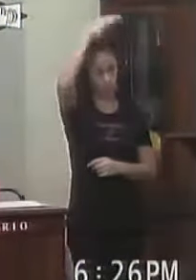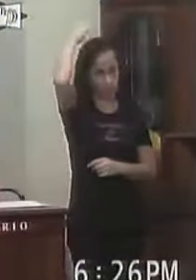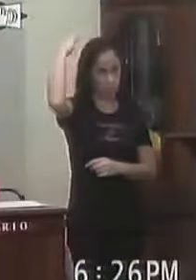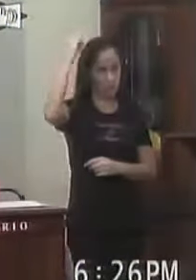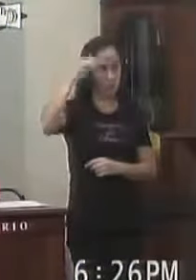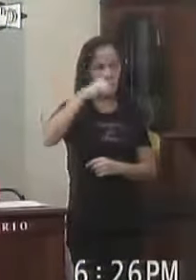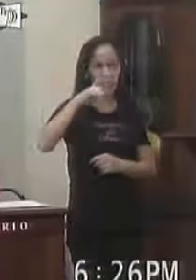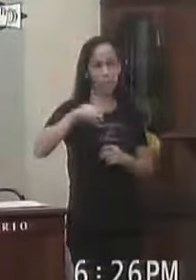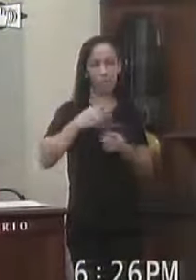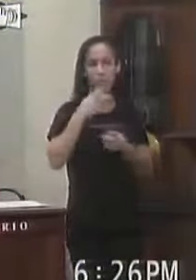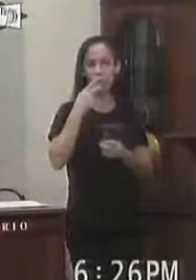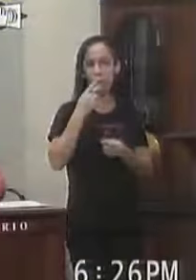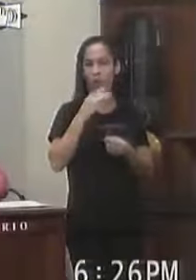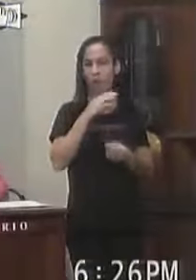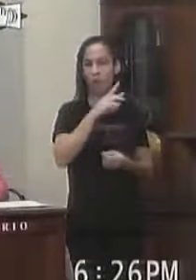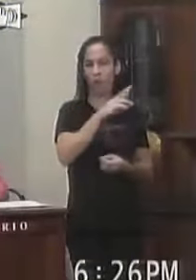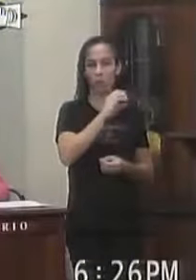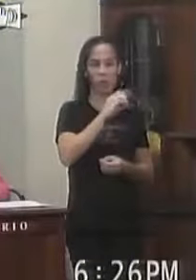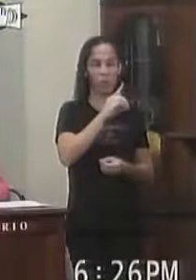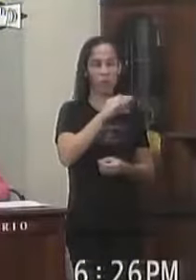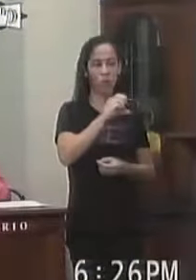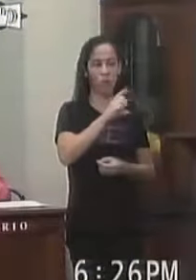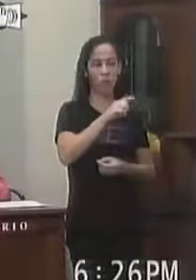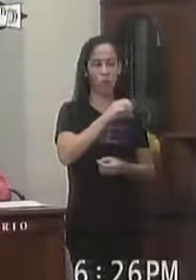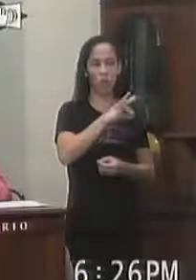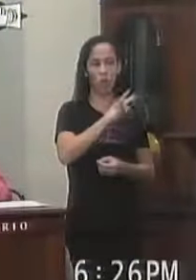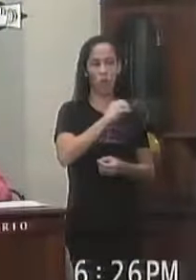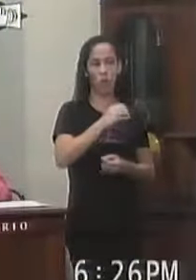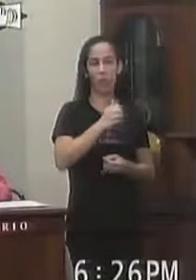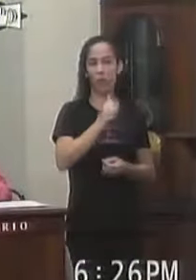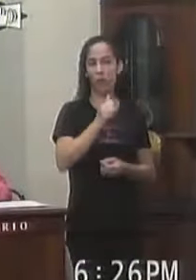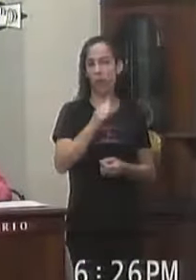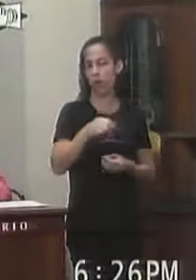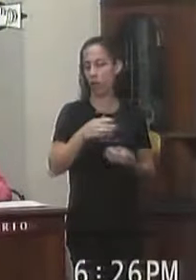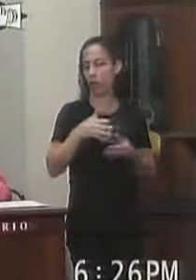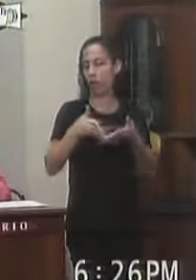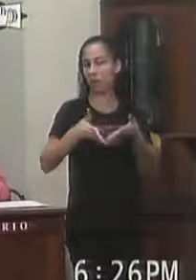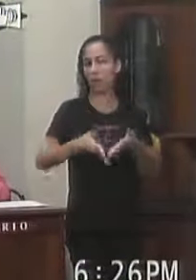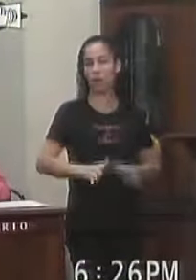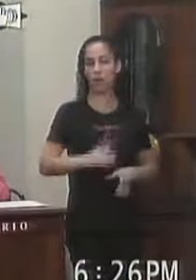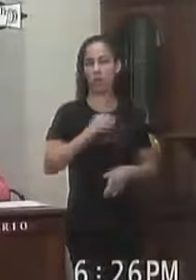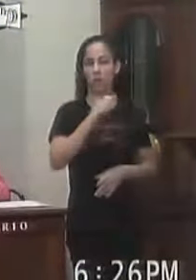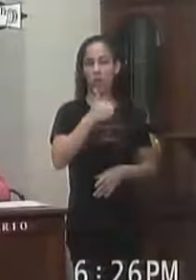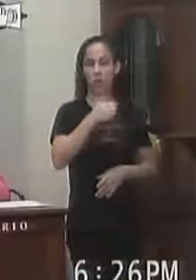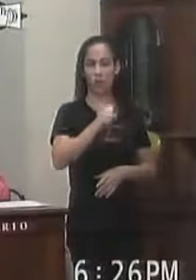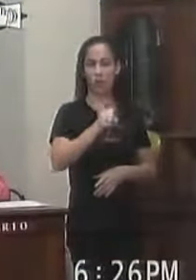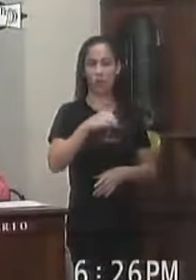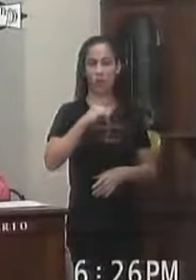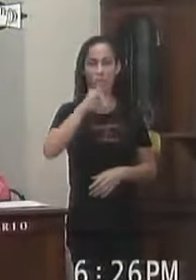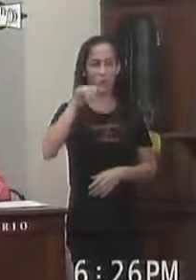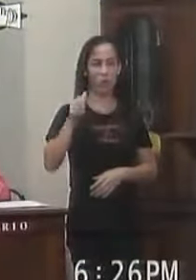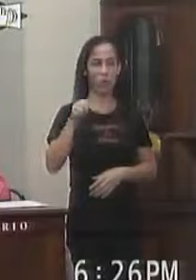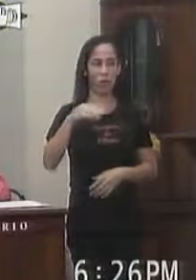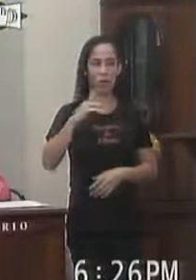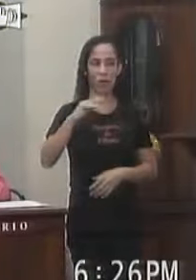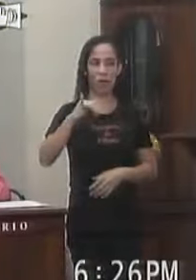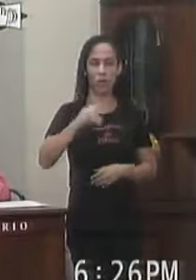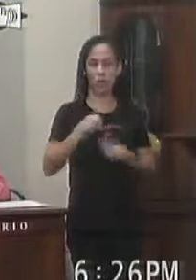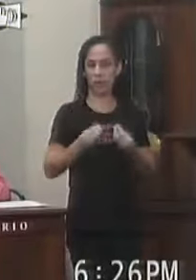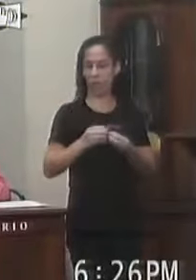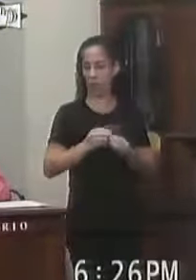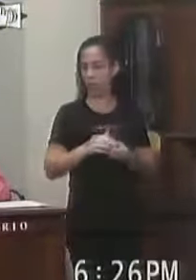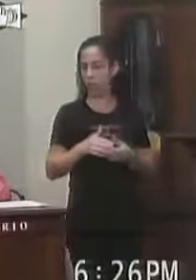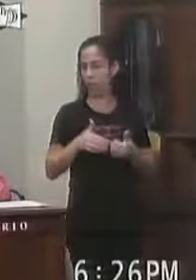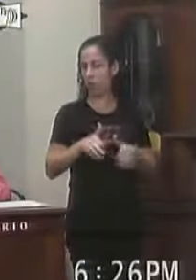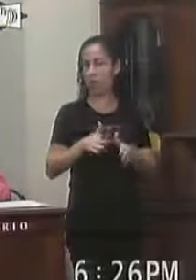Norífico De Benemérico Doutor Rodolfo Alves Miuard Nasceu em 18 de janeiro De 1895 No distrito De Santa Isabel Do Rio Preto